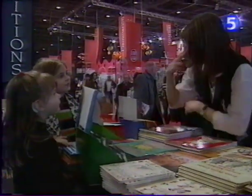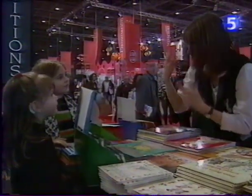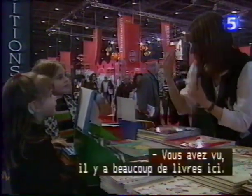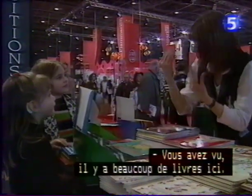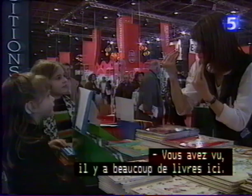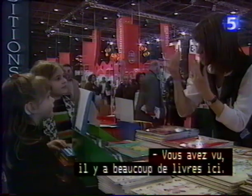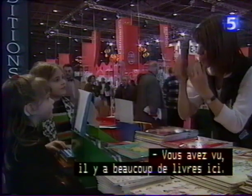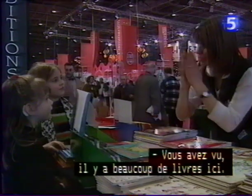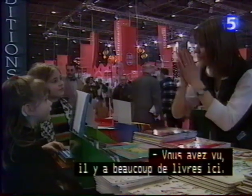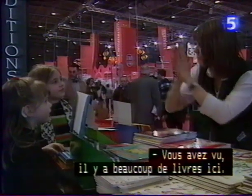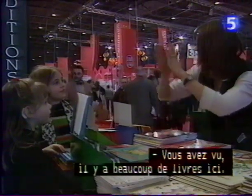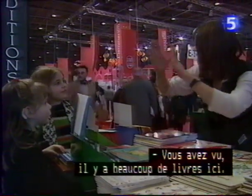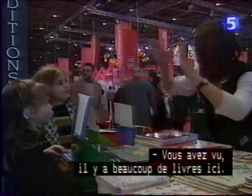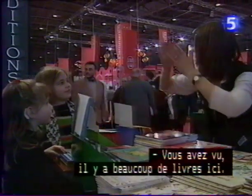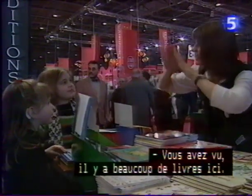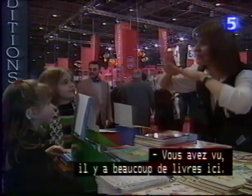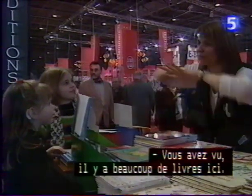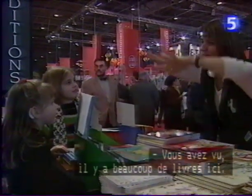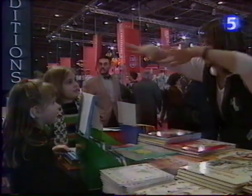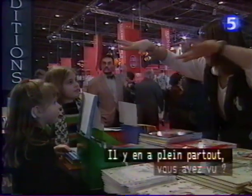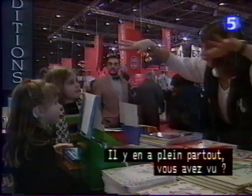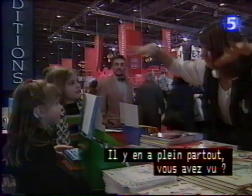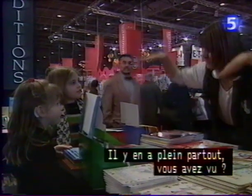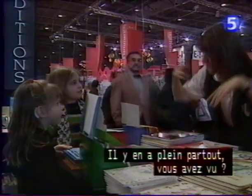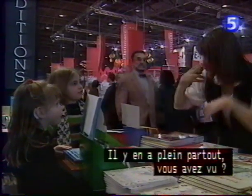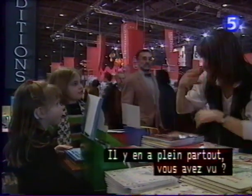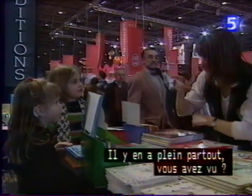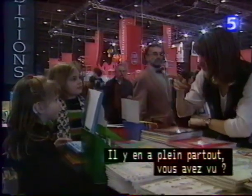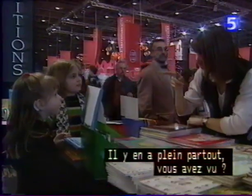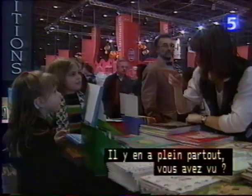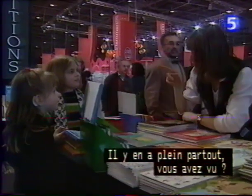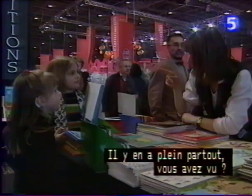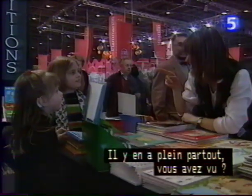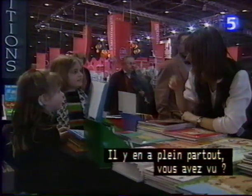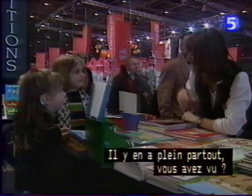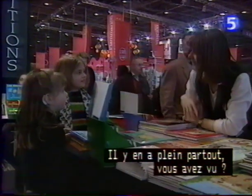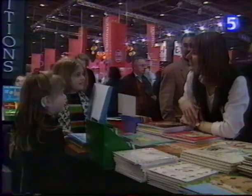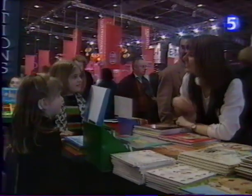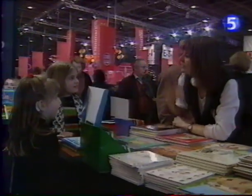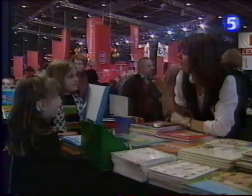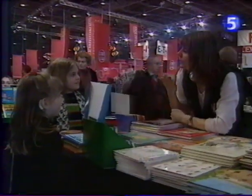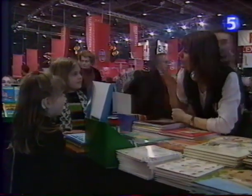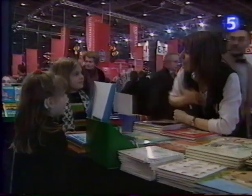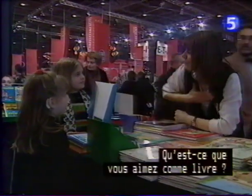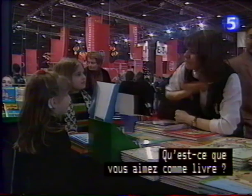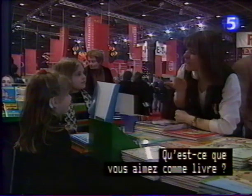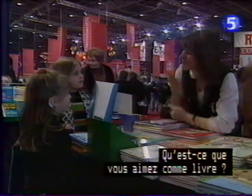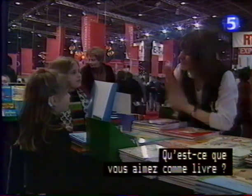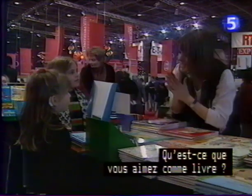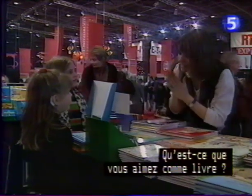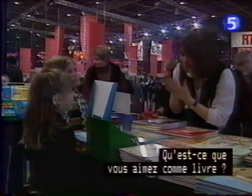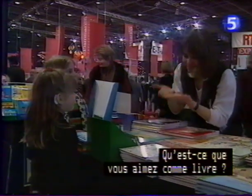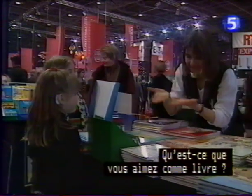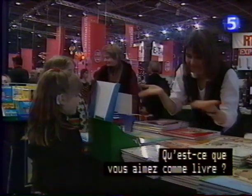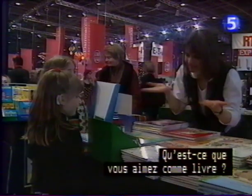Vous avez vu ? Il y a beaucoup de livres ici. Il y en a plein partout. Vous avez vu ? Qu'est-ce que vous aimez comme livre ?